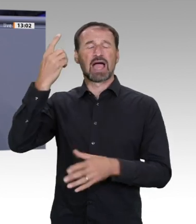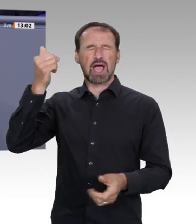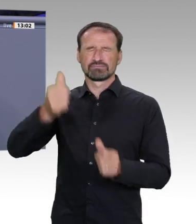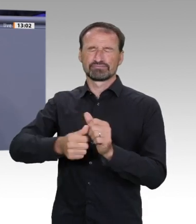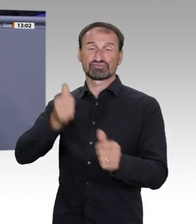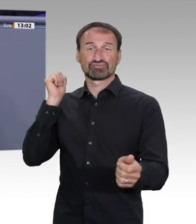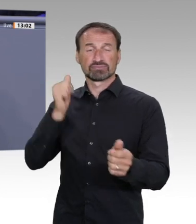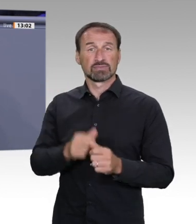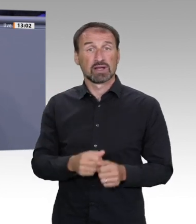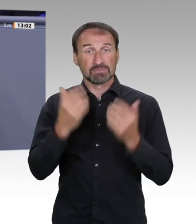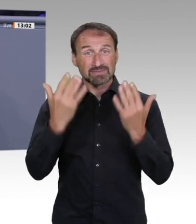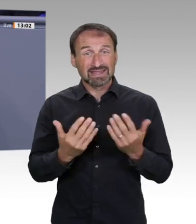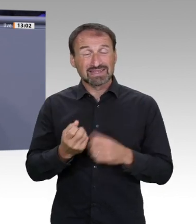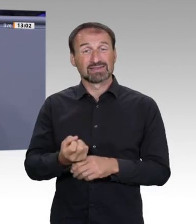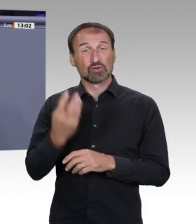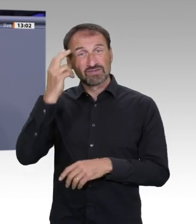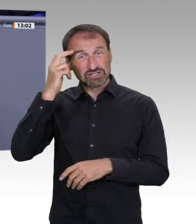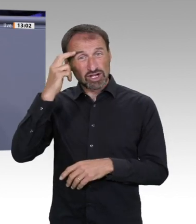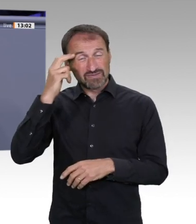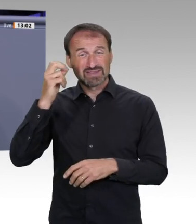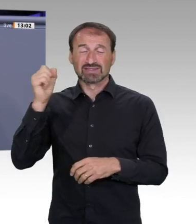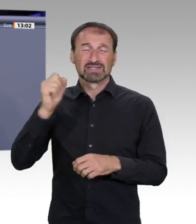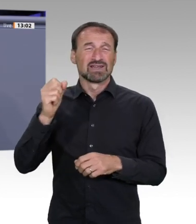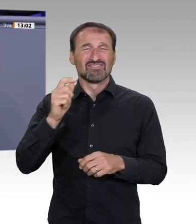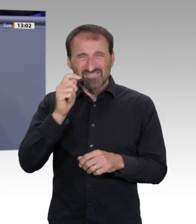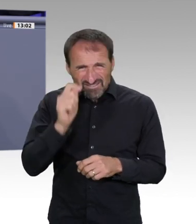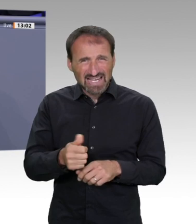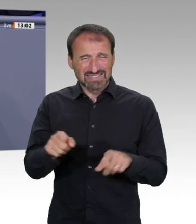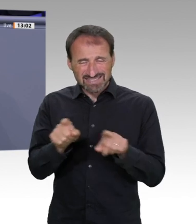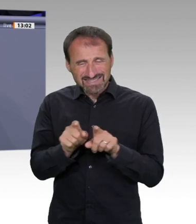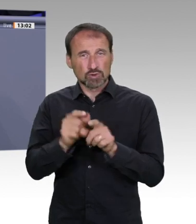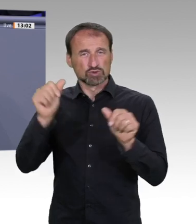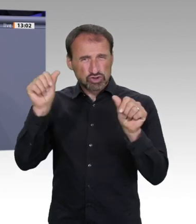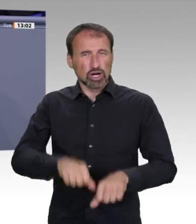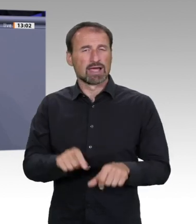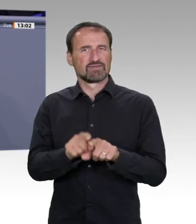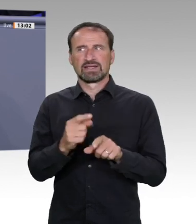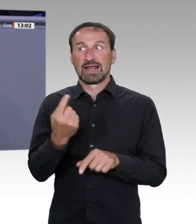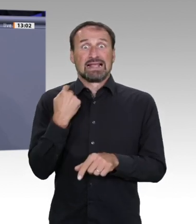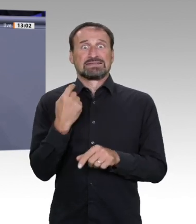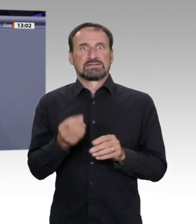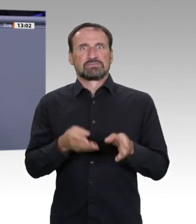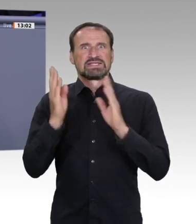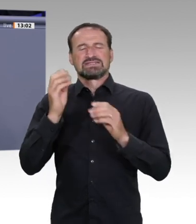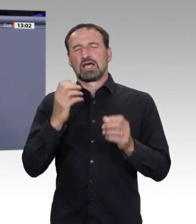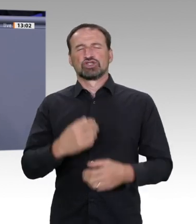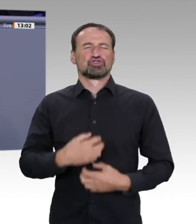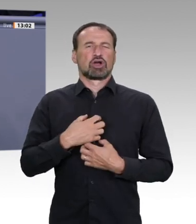schlecht wie beim letzten PISA-Schock. Übrigens auch bei Spitzenleistungen ähnlicher Rückgang,